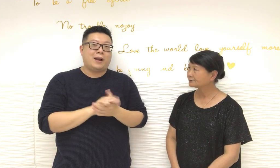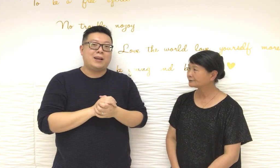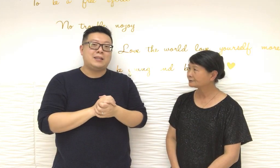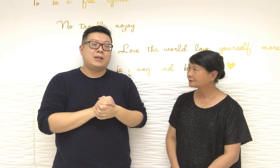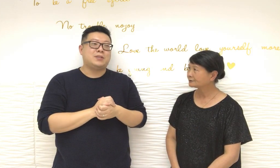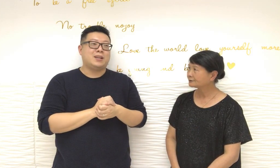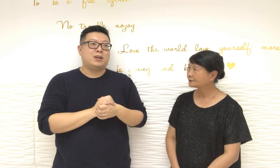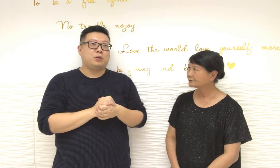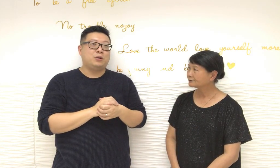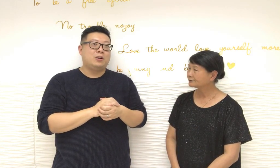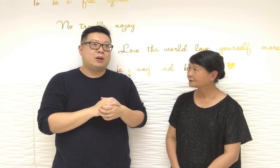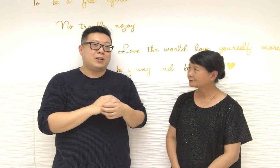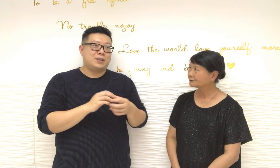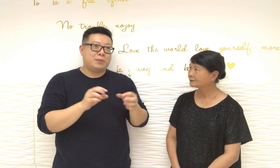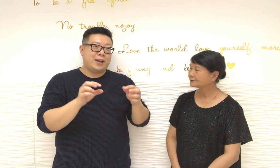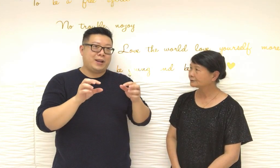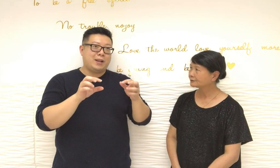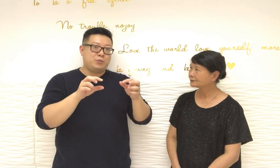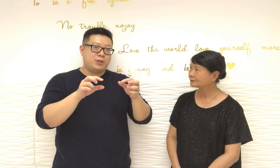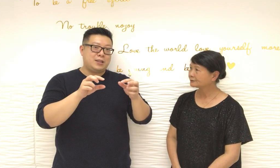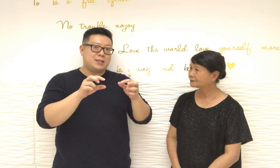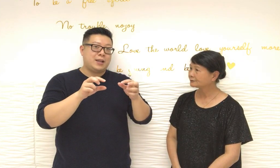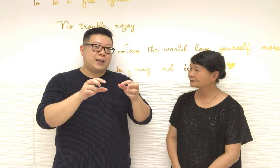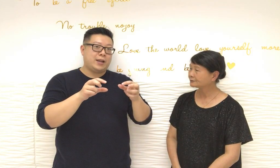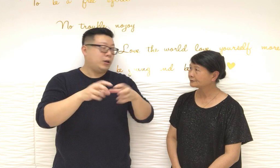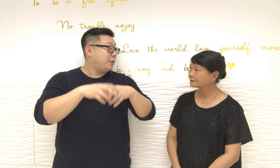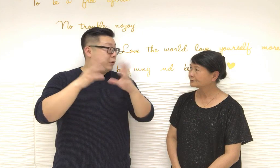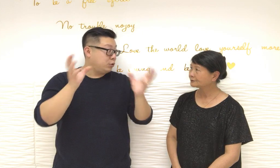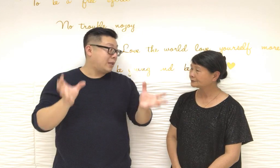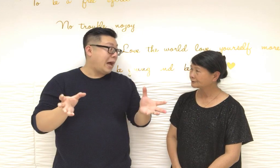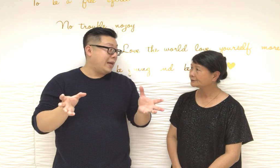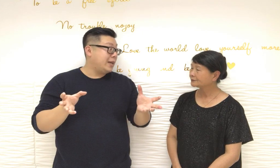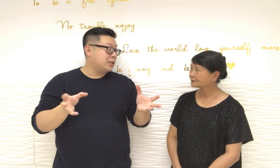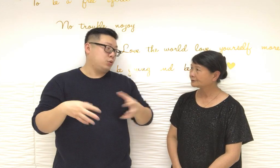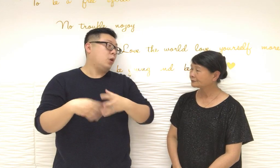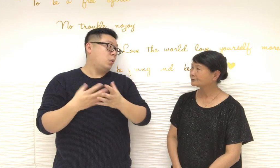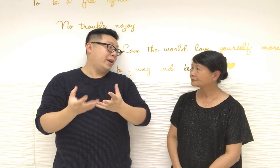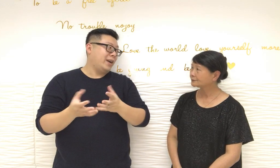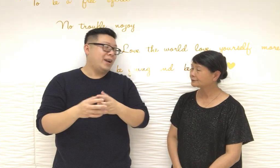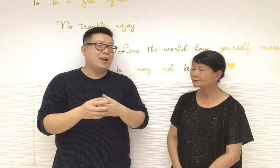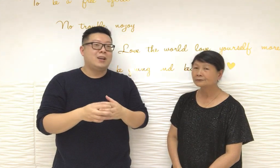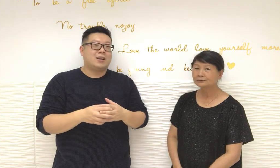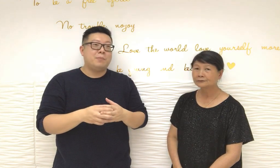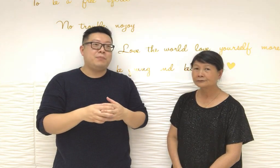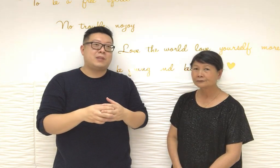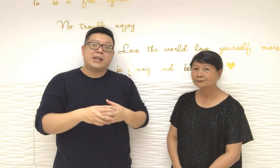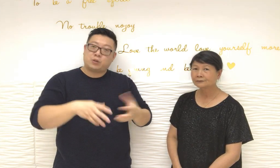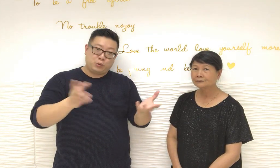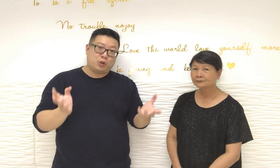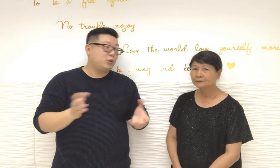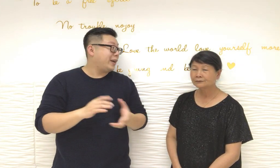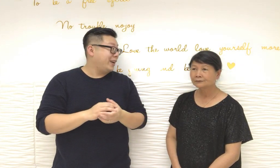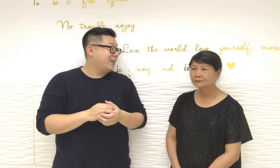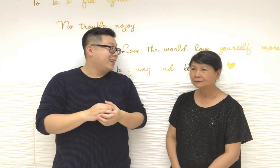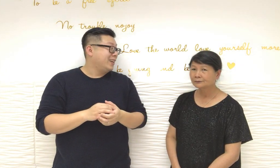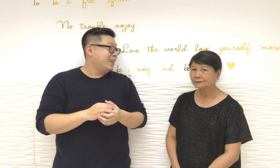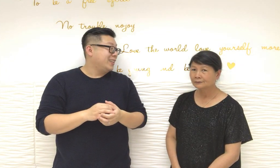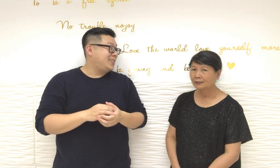呢你打算我們不是說越大就越好是的那數越多都可以就是